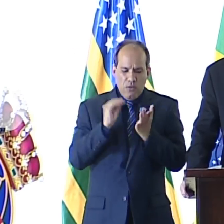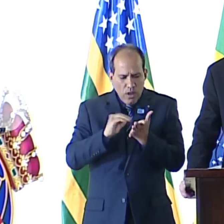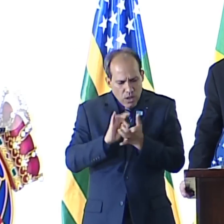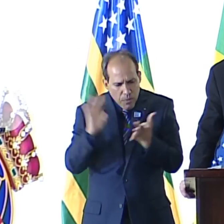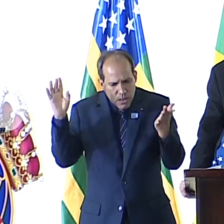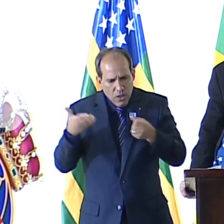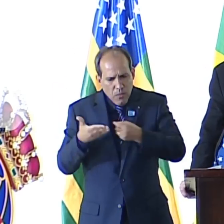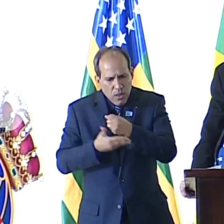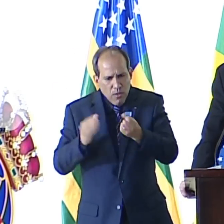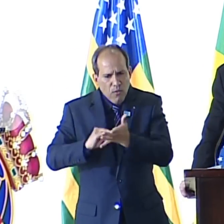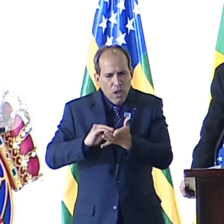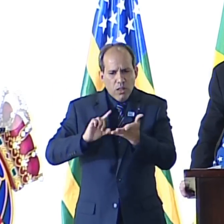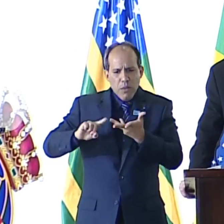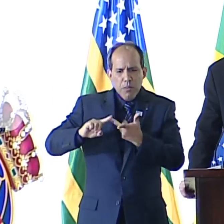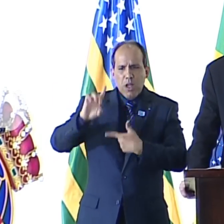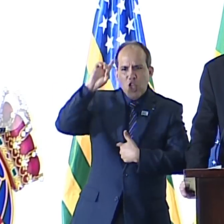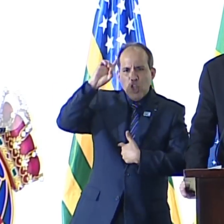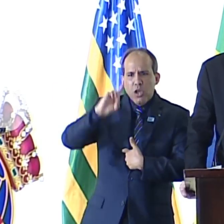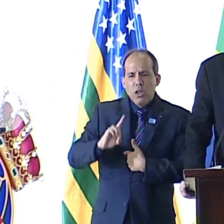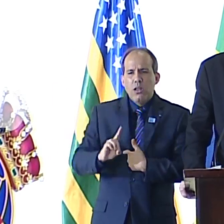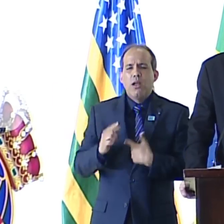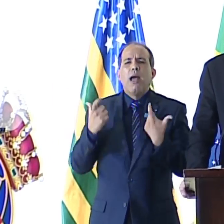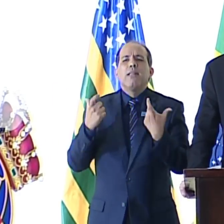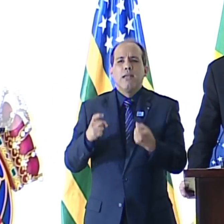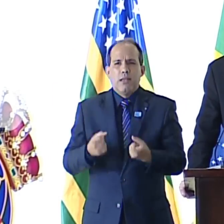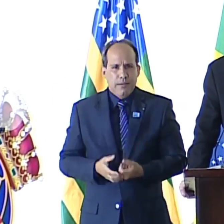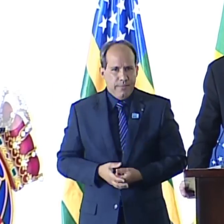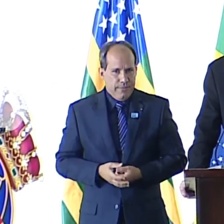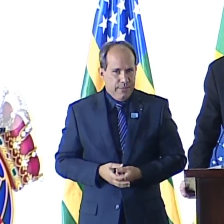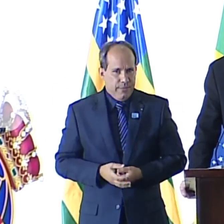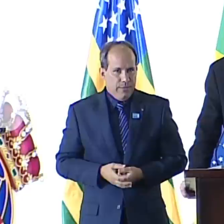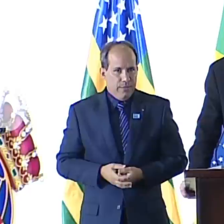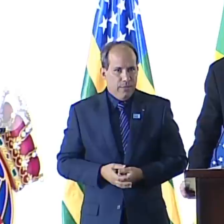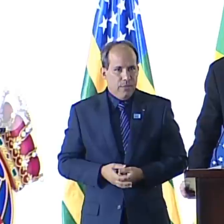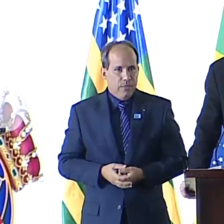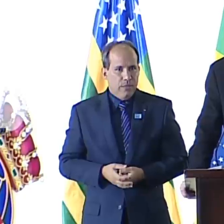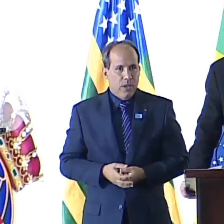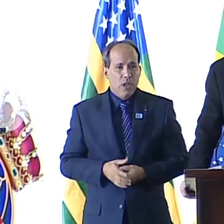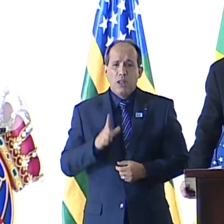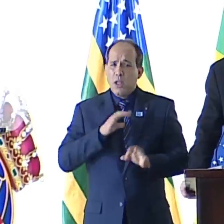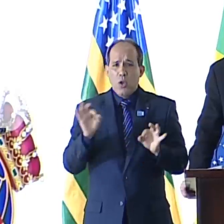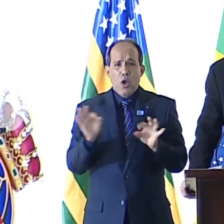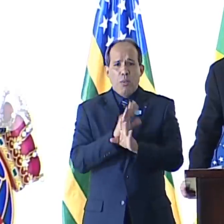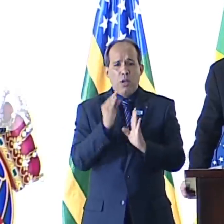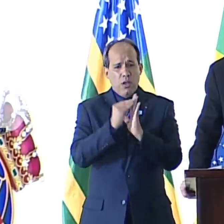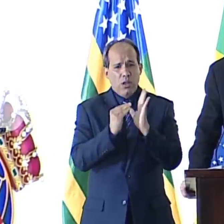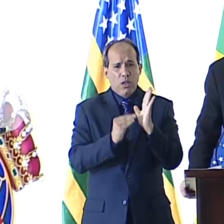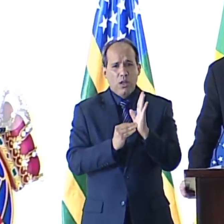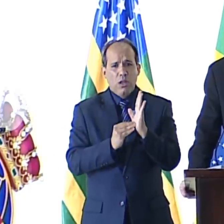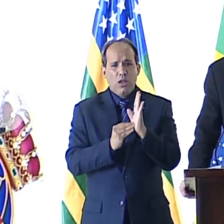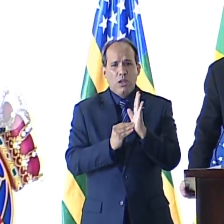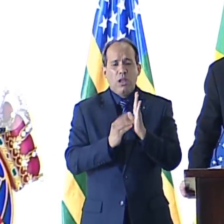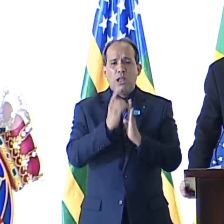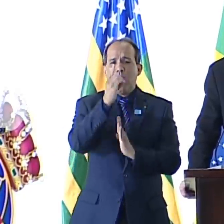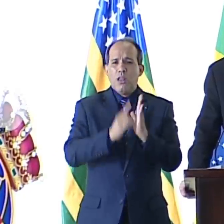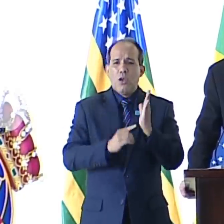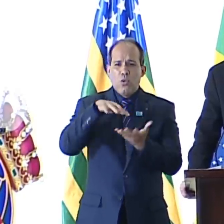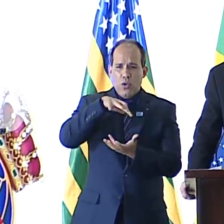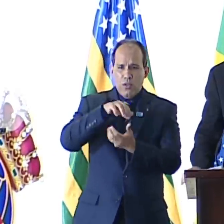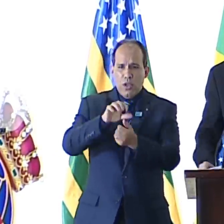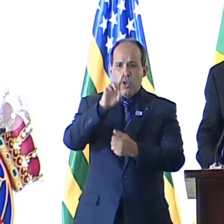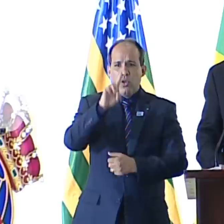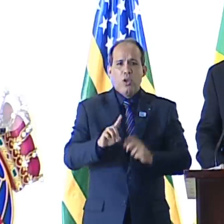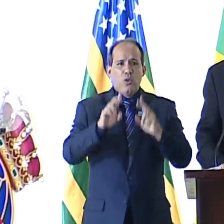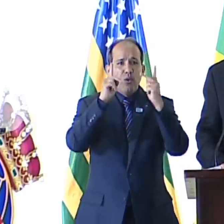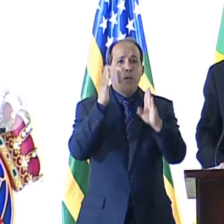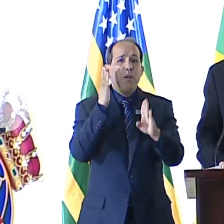fundamentais, de seus direitos. Que estão todos lá, na Declaração Universal de Direitos Humanos, de 1948, mas